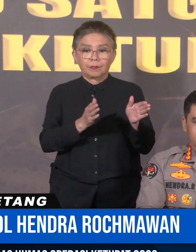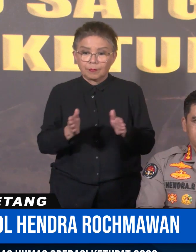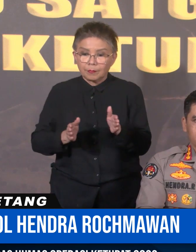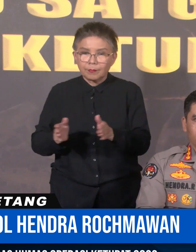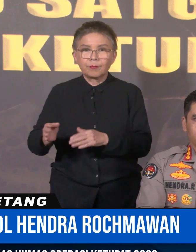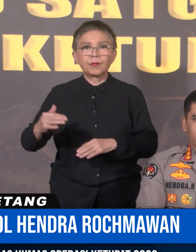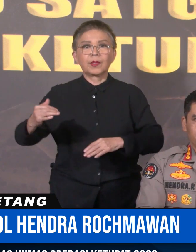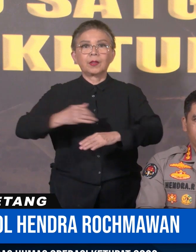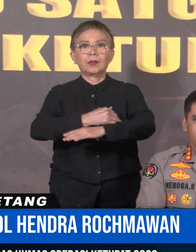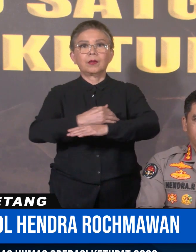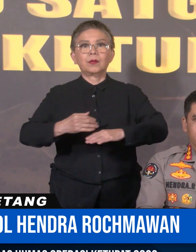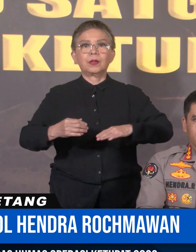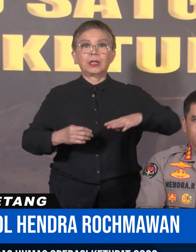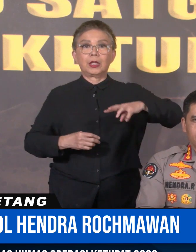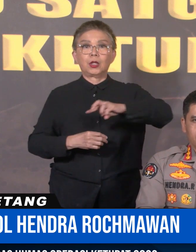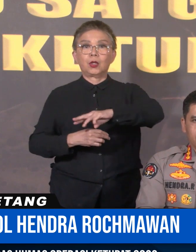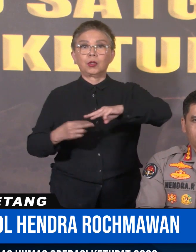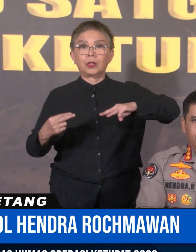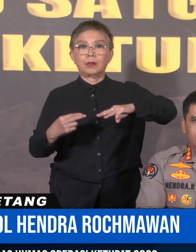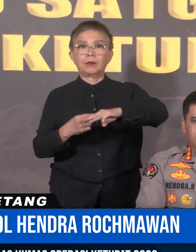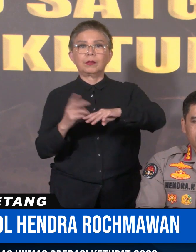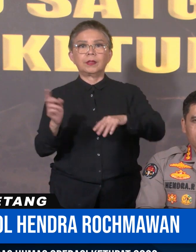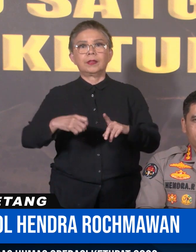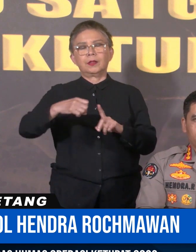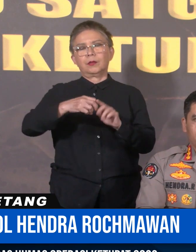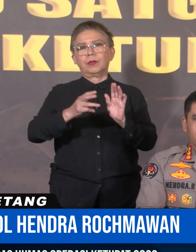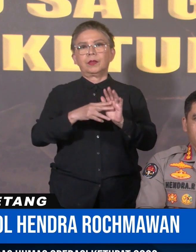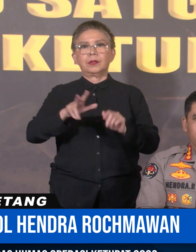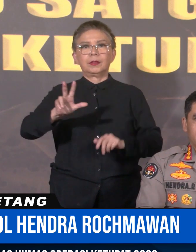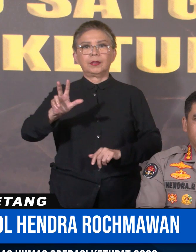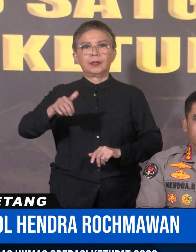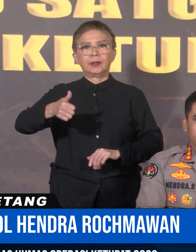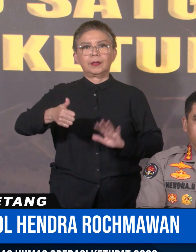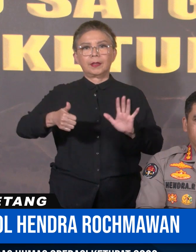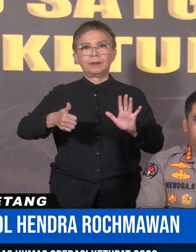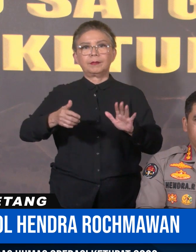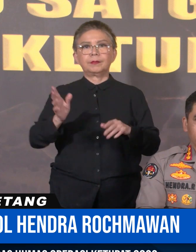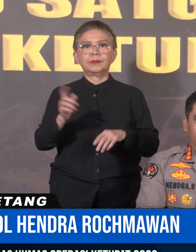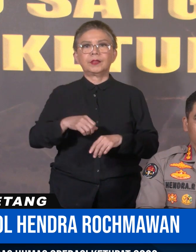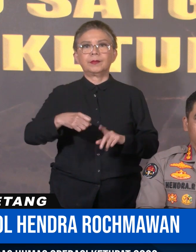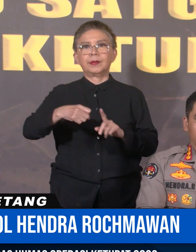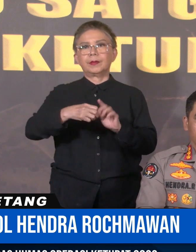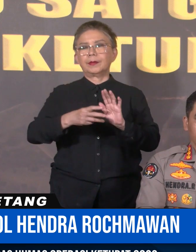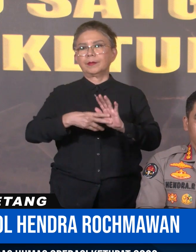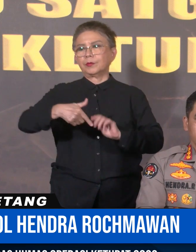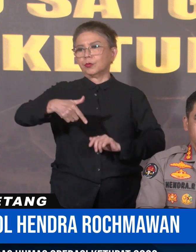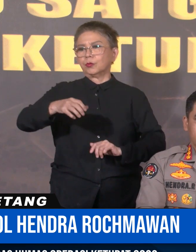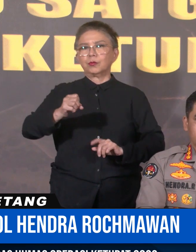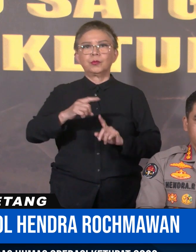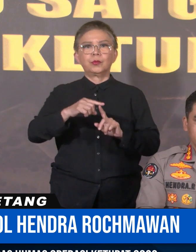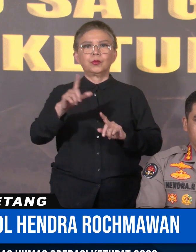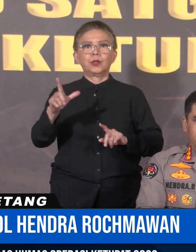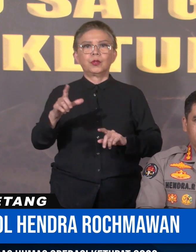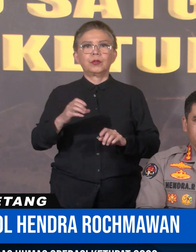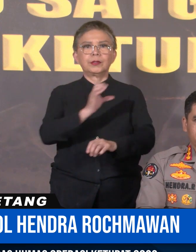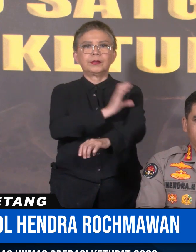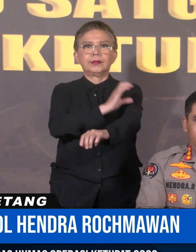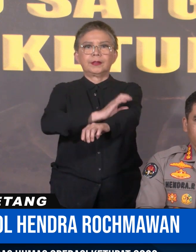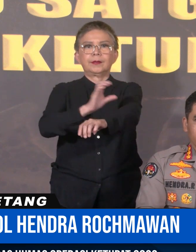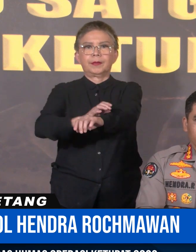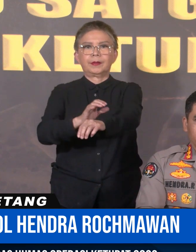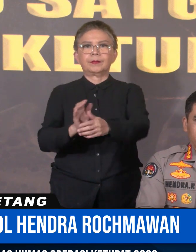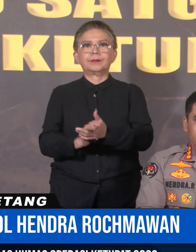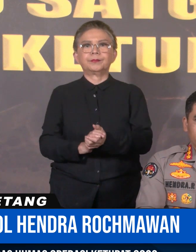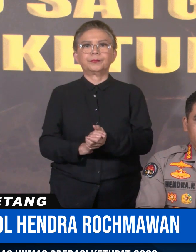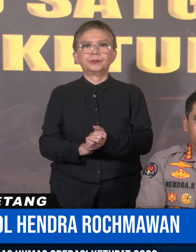rekaya salu lintas kontraflow Dari km 36 sampai dengan km 70 Tol Jakarta Cikampek